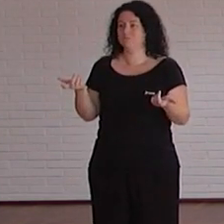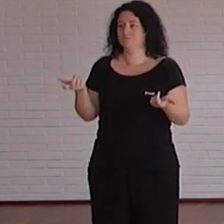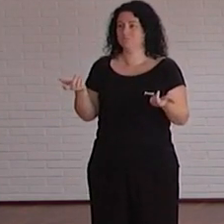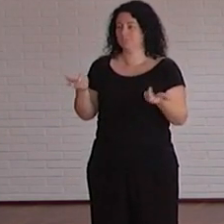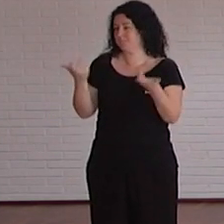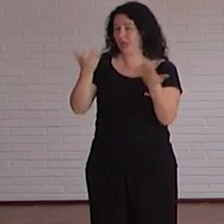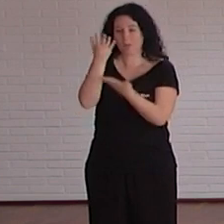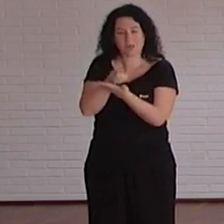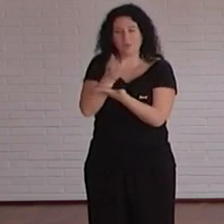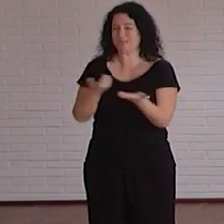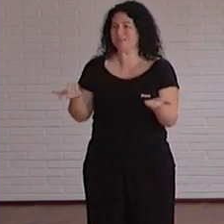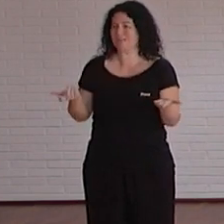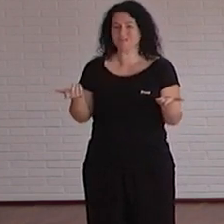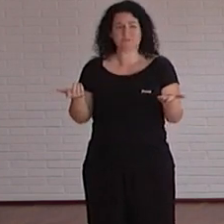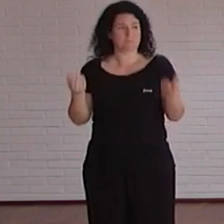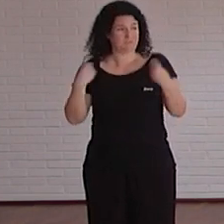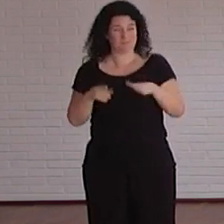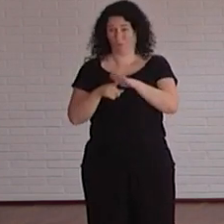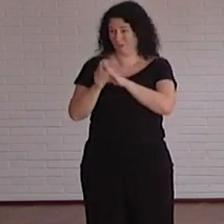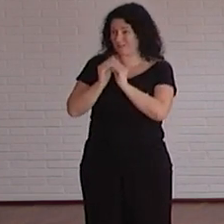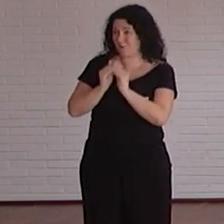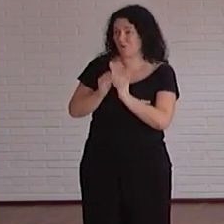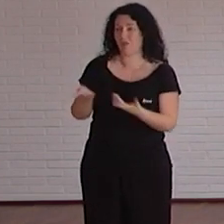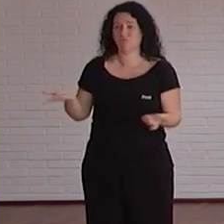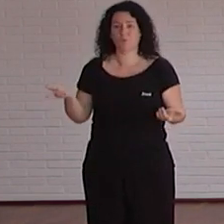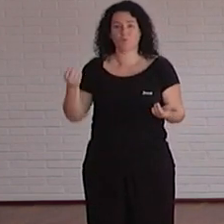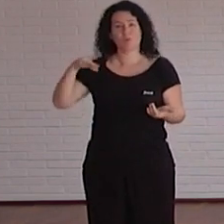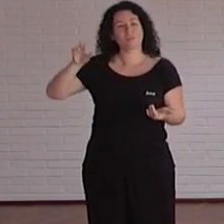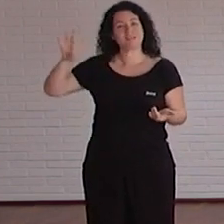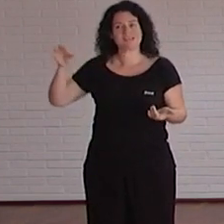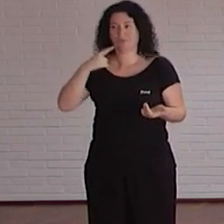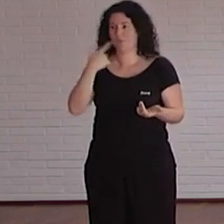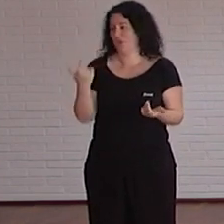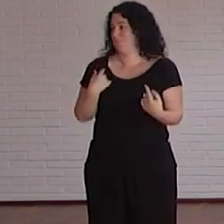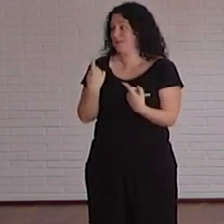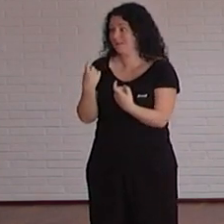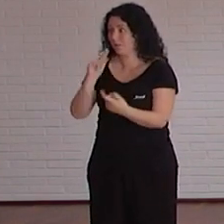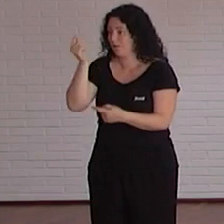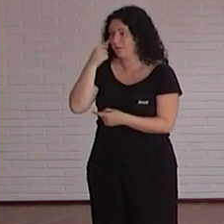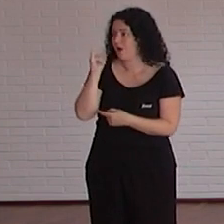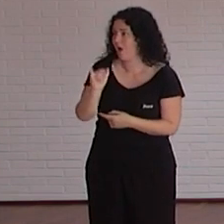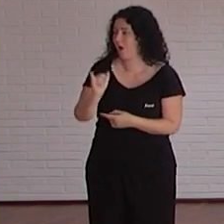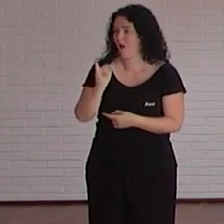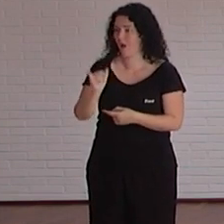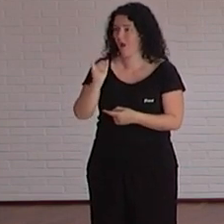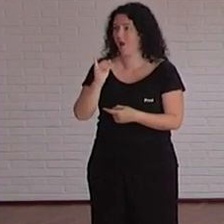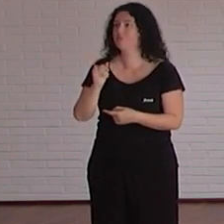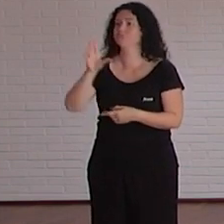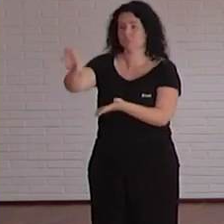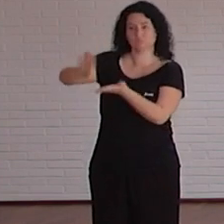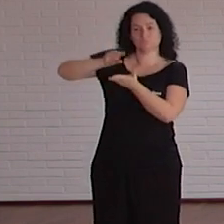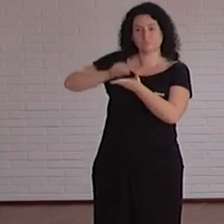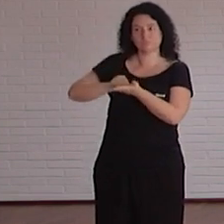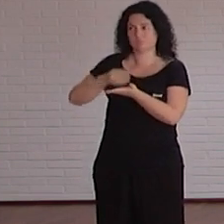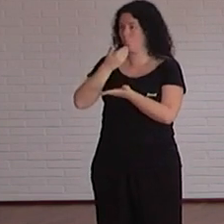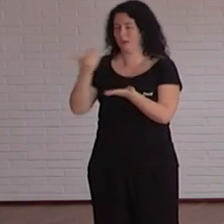haciendo que estáis haciendo que estáis desarrollando lo que decía Andrés ¿no? se detecta una necesidad vosotros la ponéis ponéis en